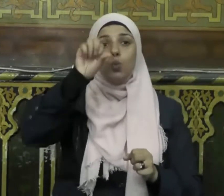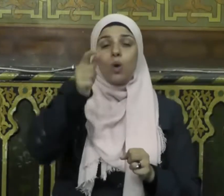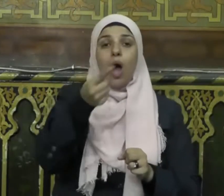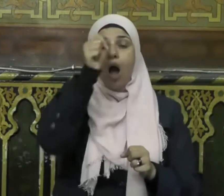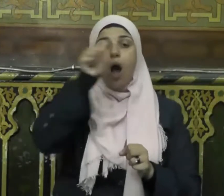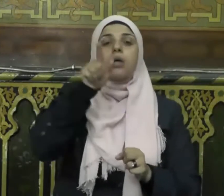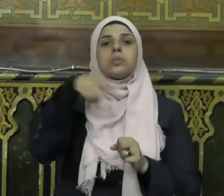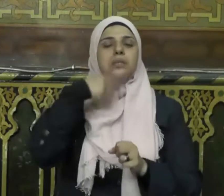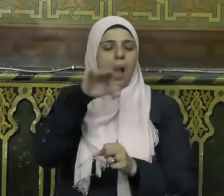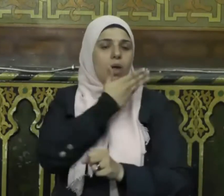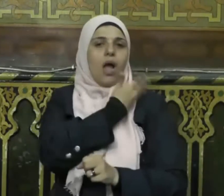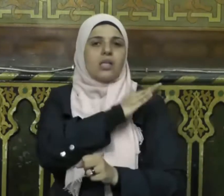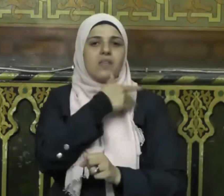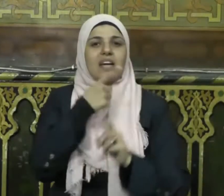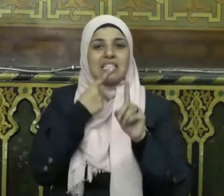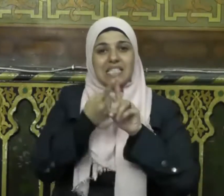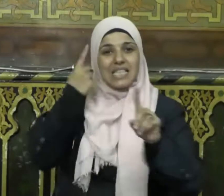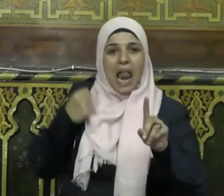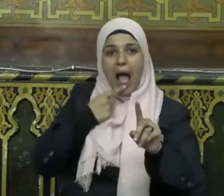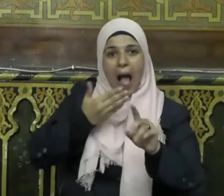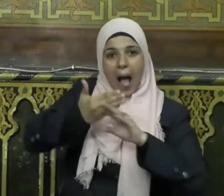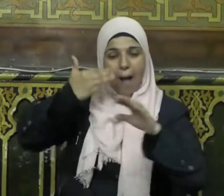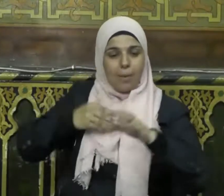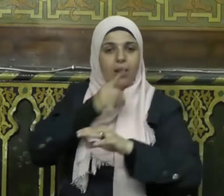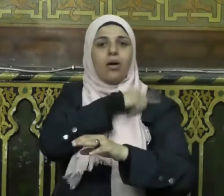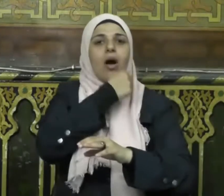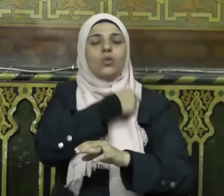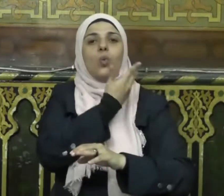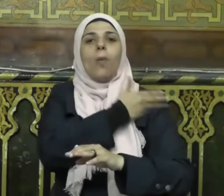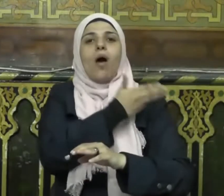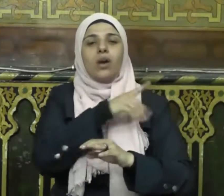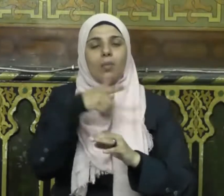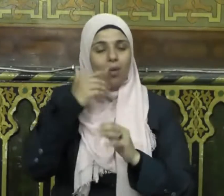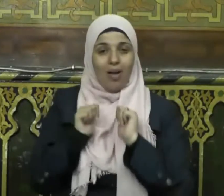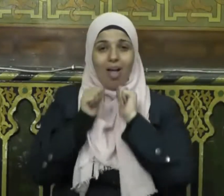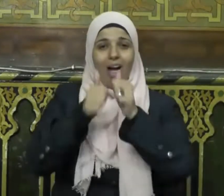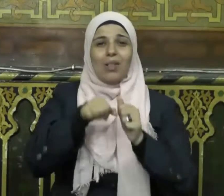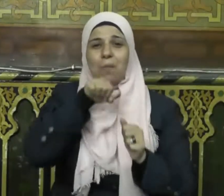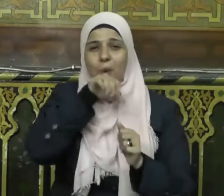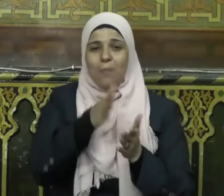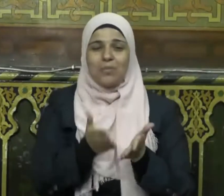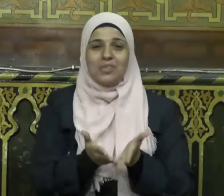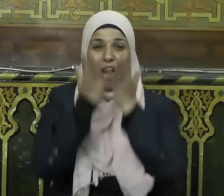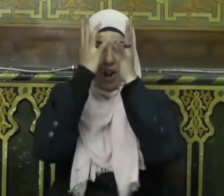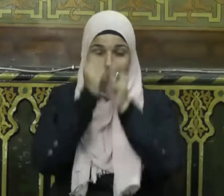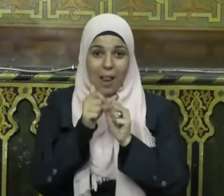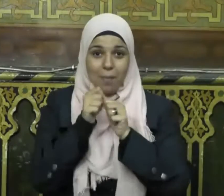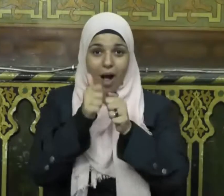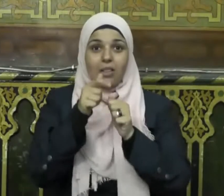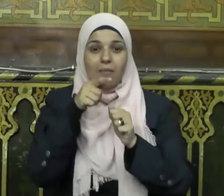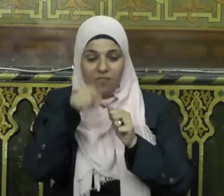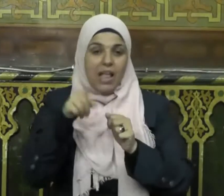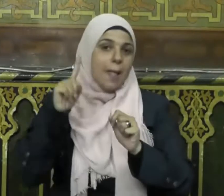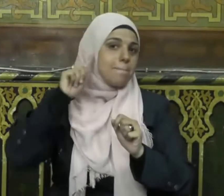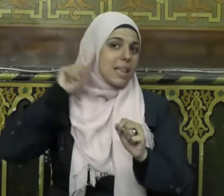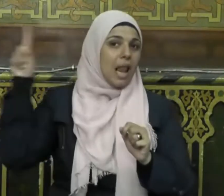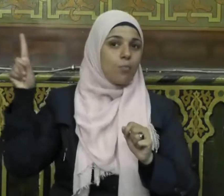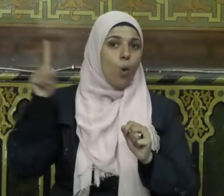السنة التي قبله ولما قدم النبي صلى الله عليه وسلم المدينة رأى اليهود